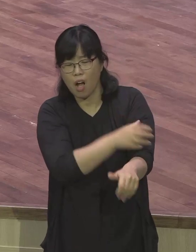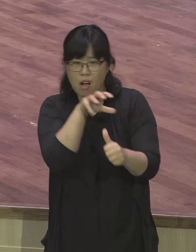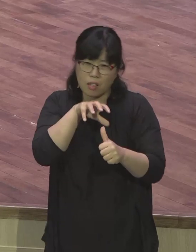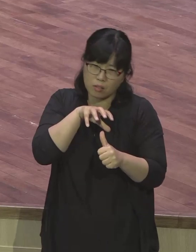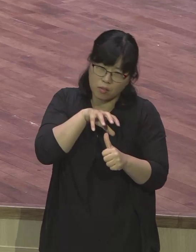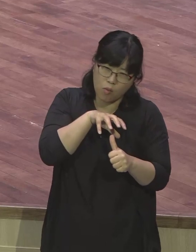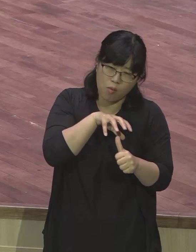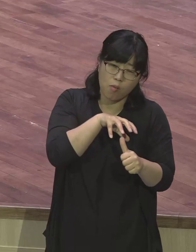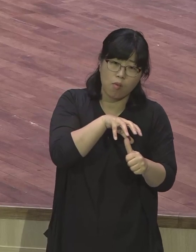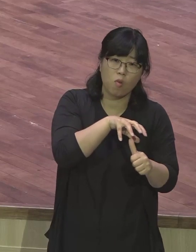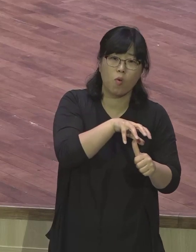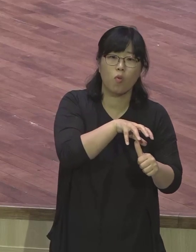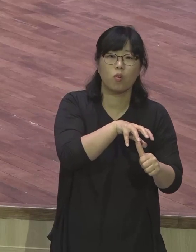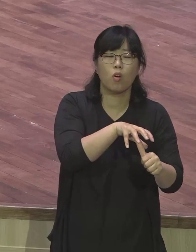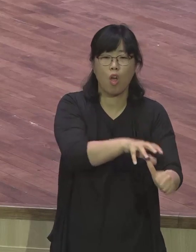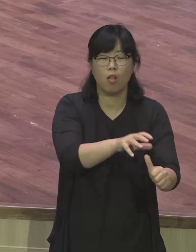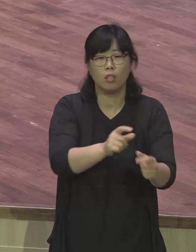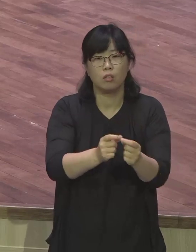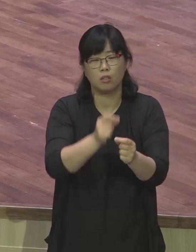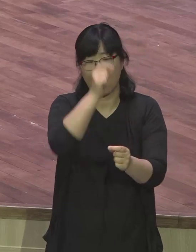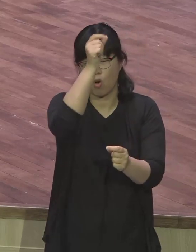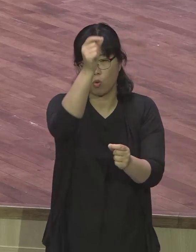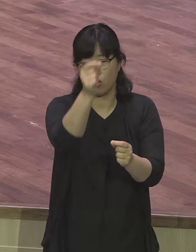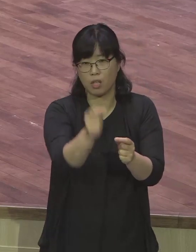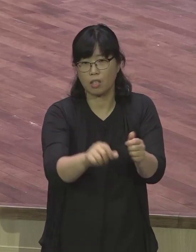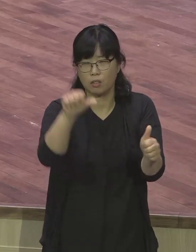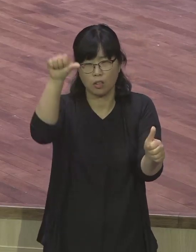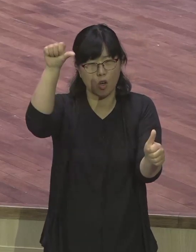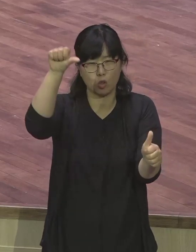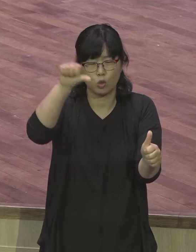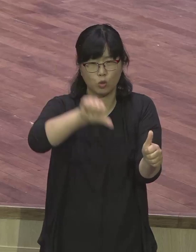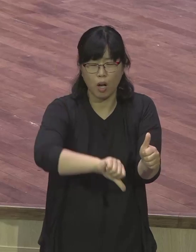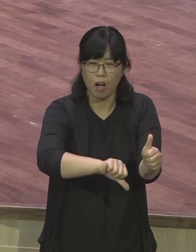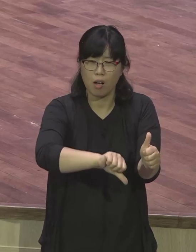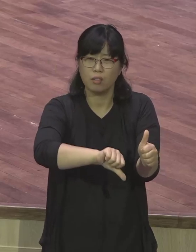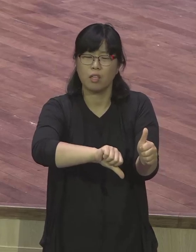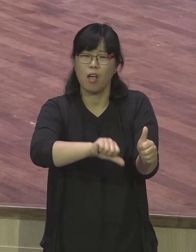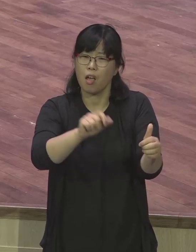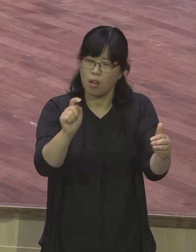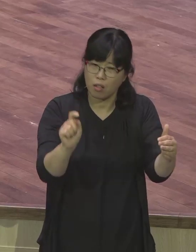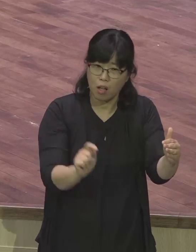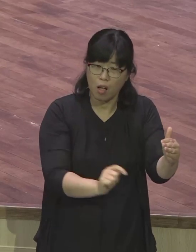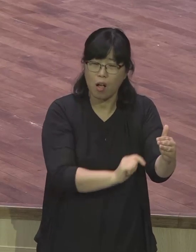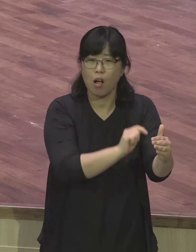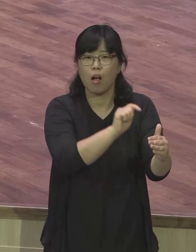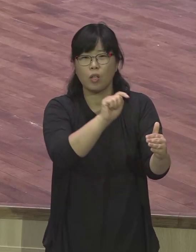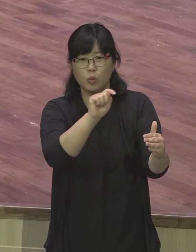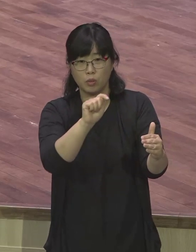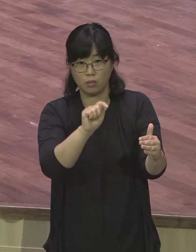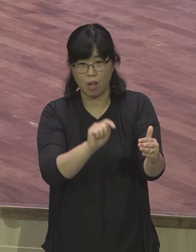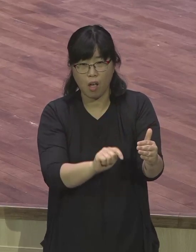안에서 영원한 저주와 제한 가운데